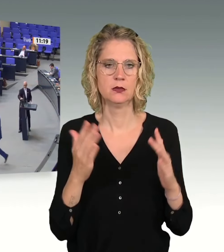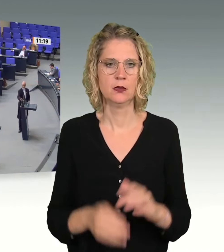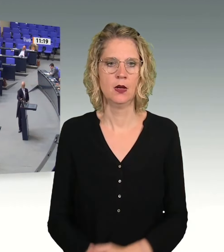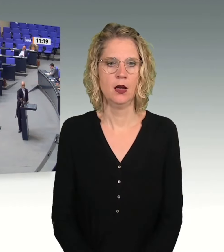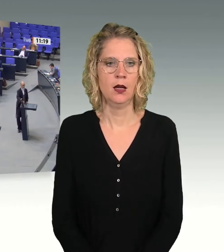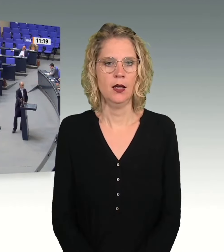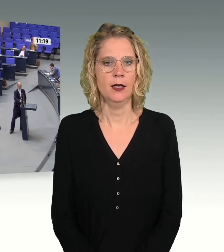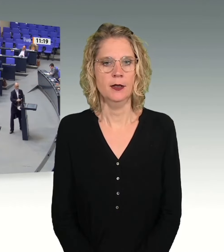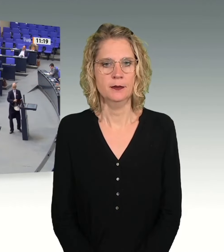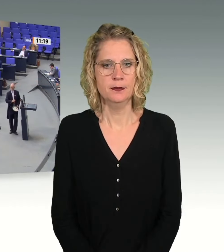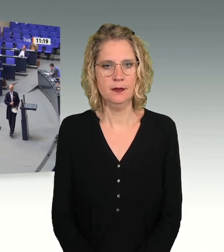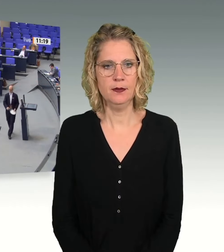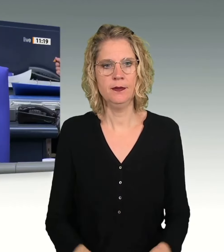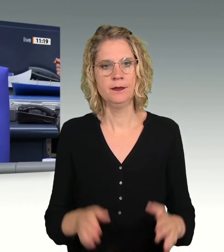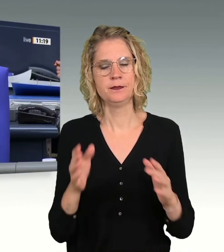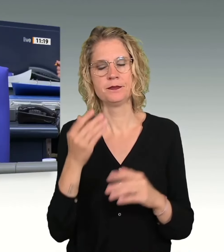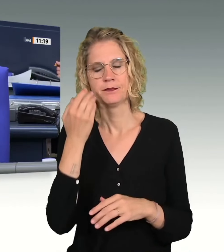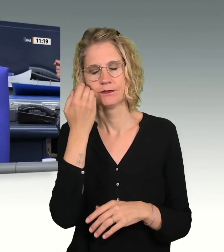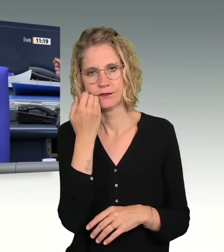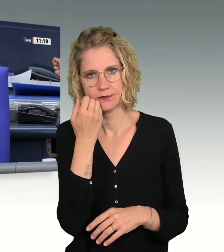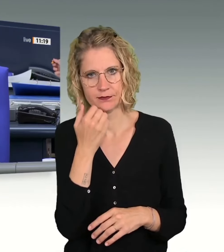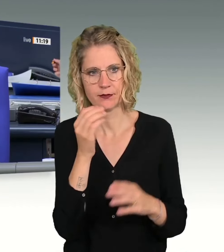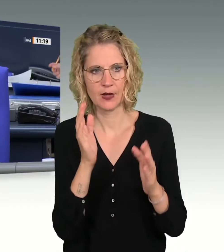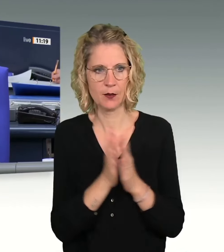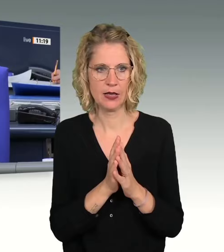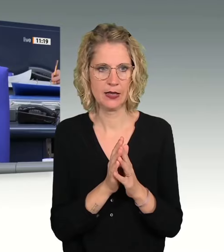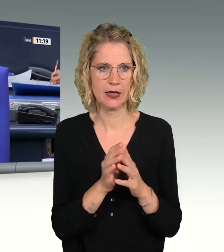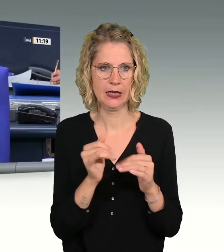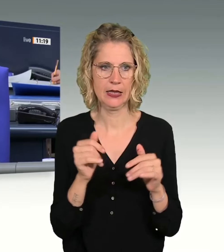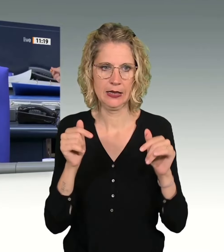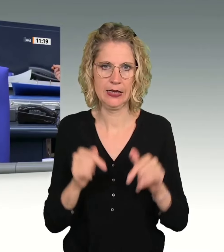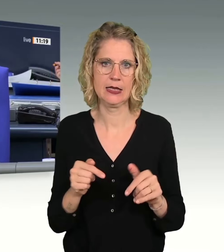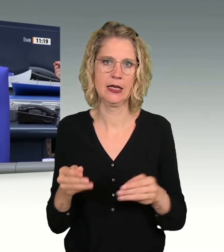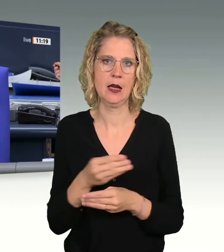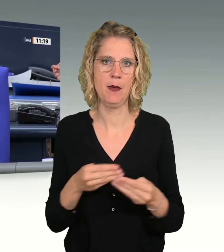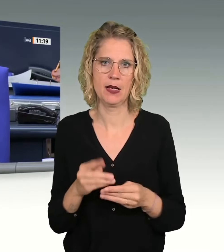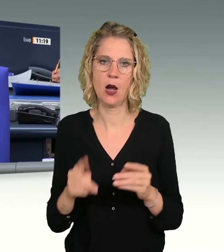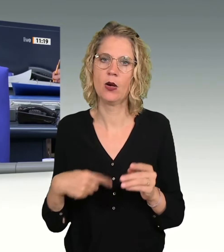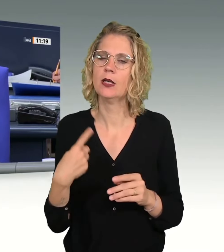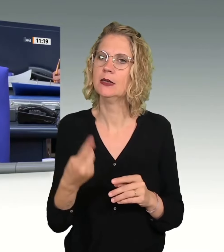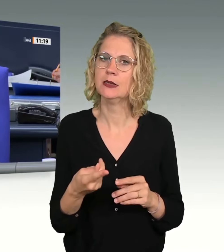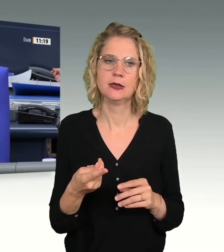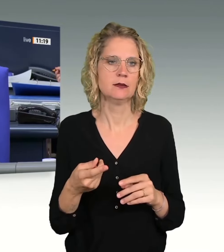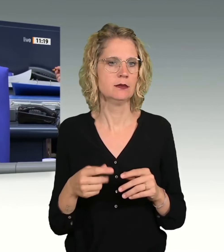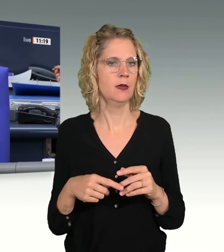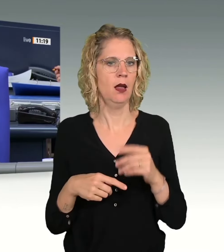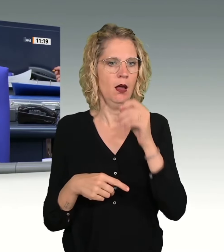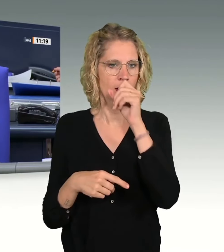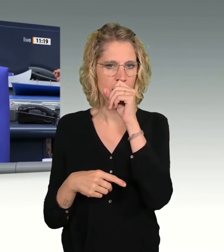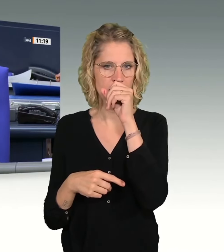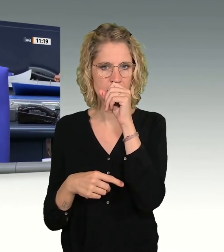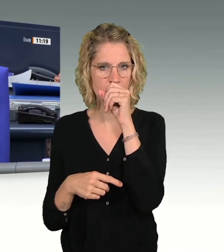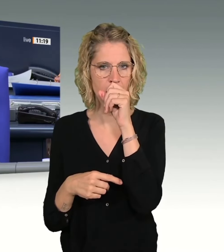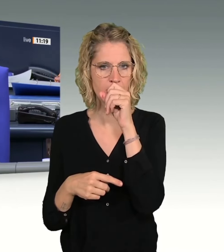Ich bitte, nicht nur im weiteren Fortgang dieser Debatte, sondern das gilt für den